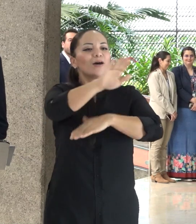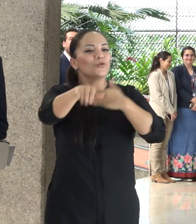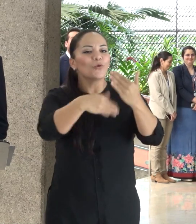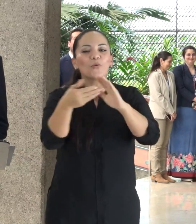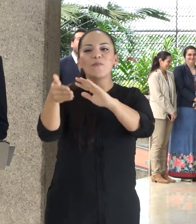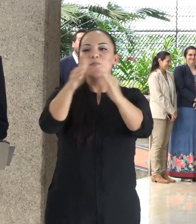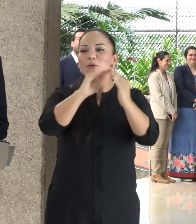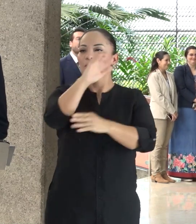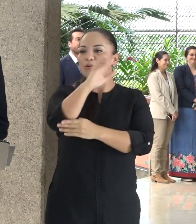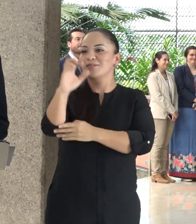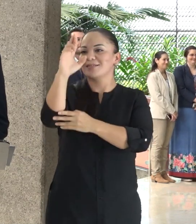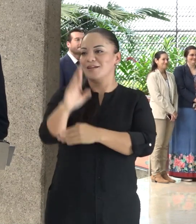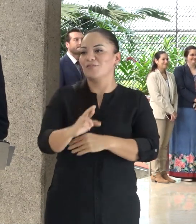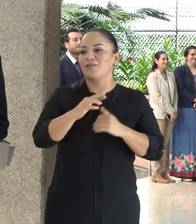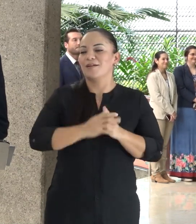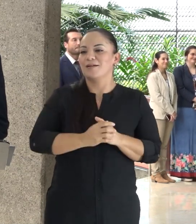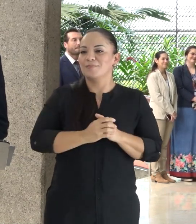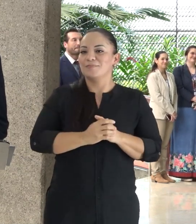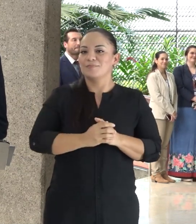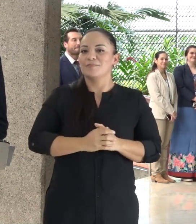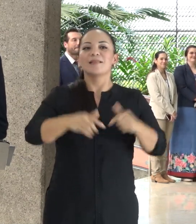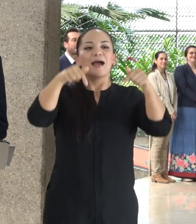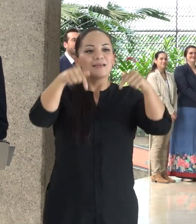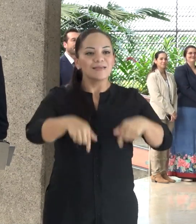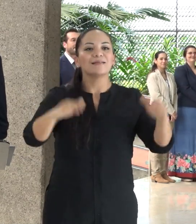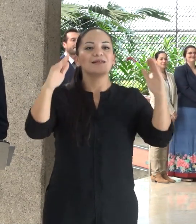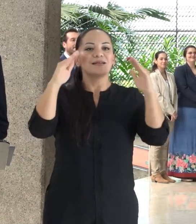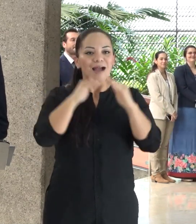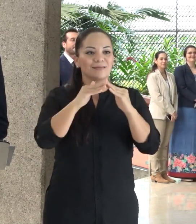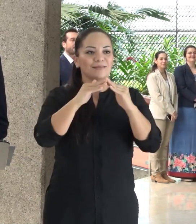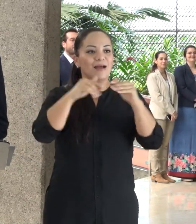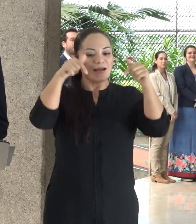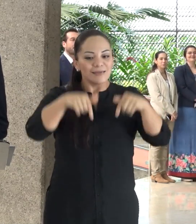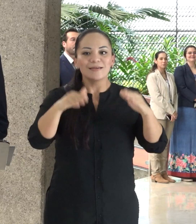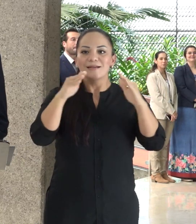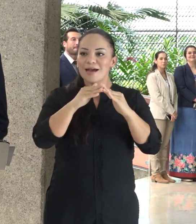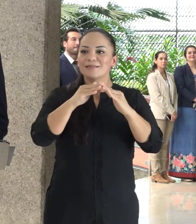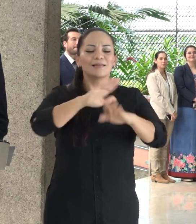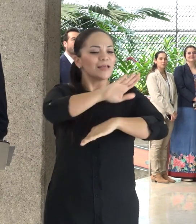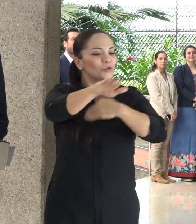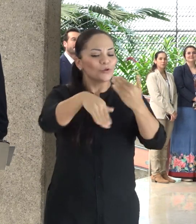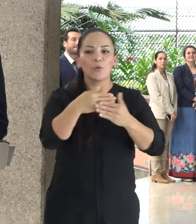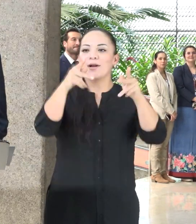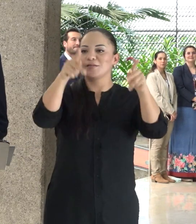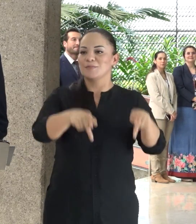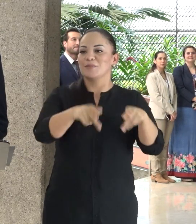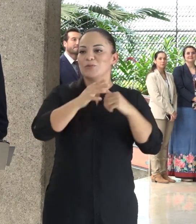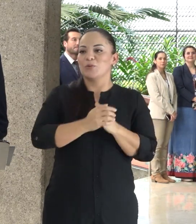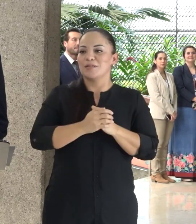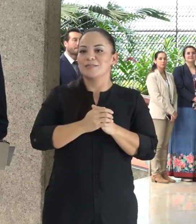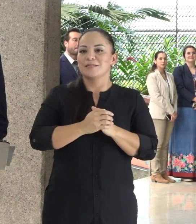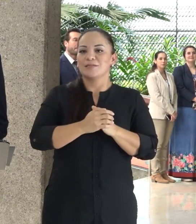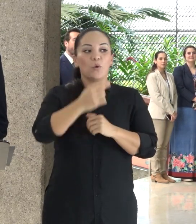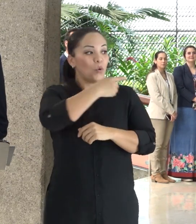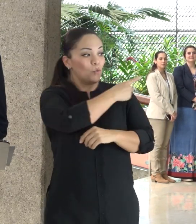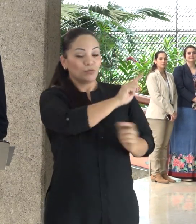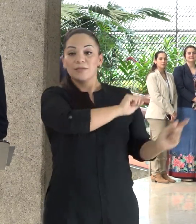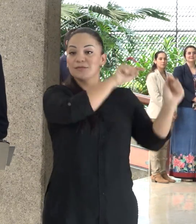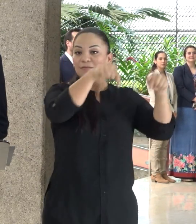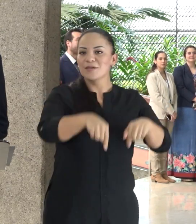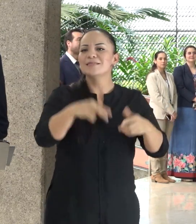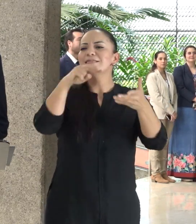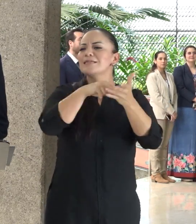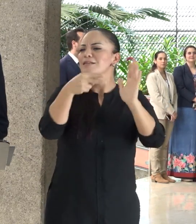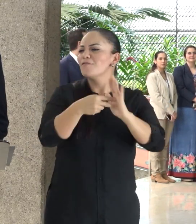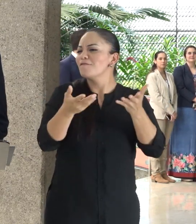pueblo de Costa Rica, en esta casa que es la de todos. Que ustedes estén hoy aquí, significa